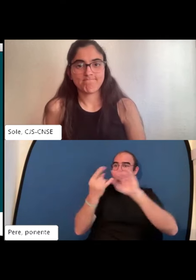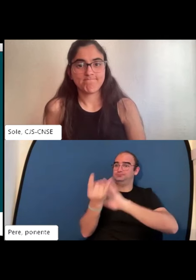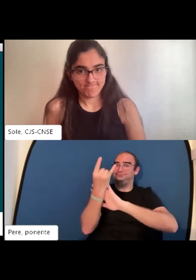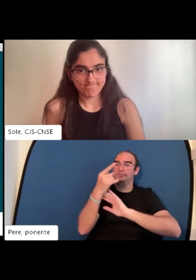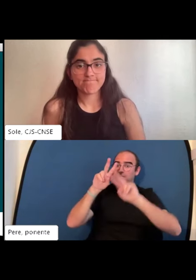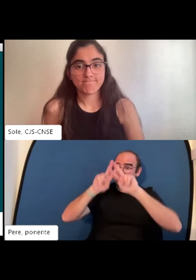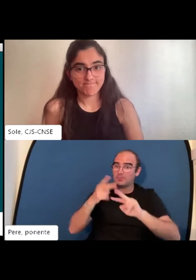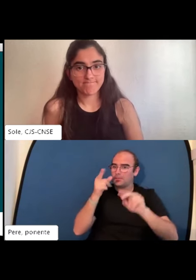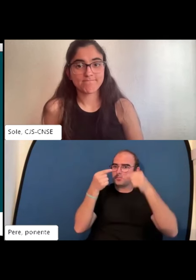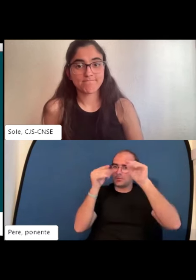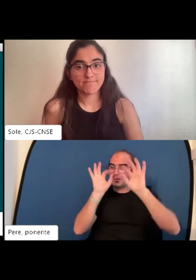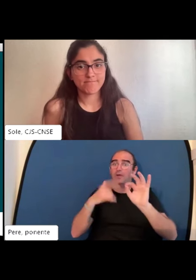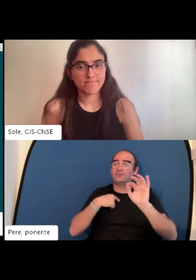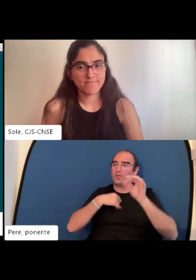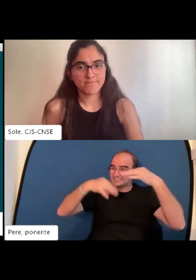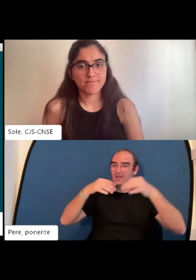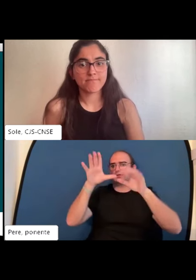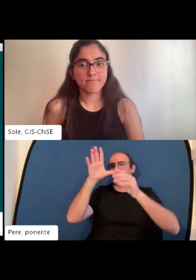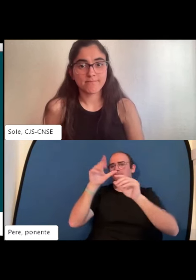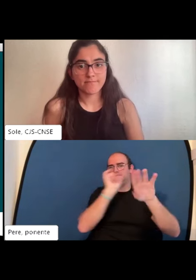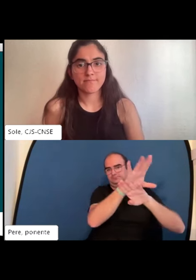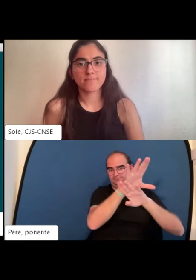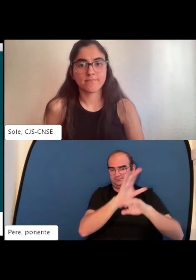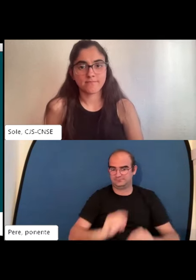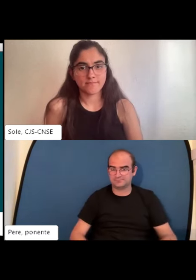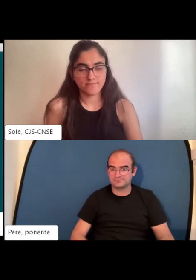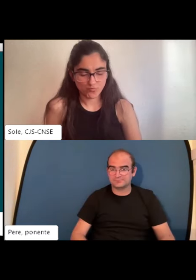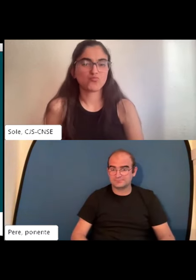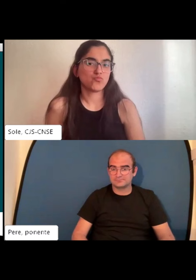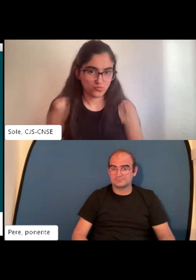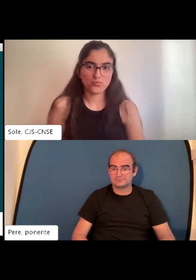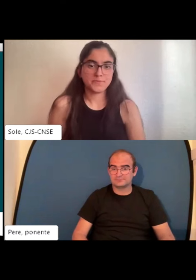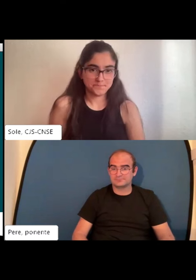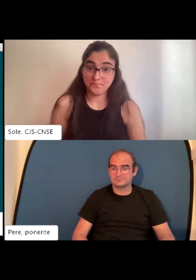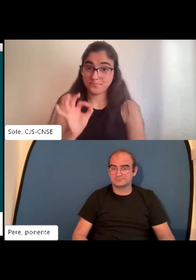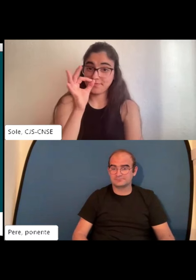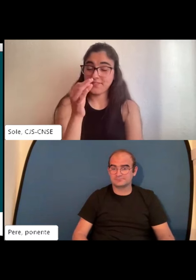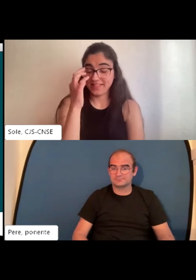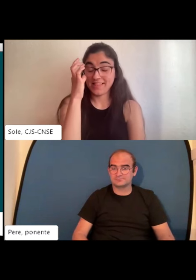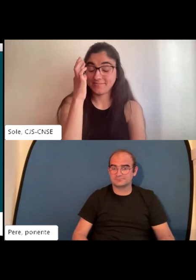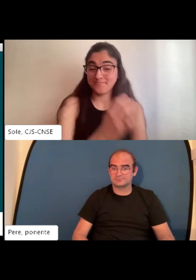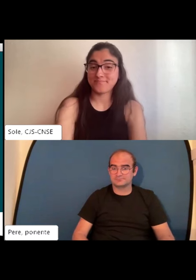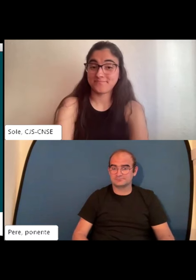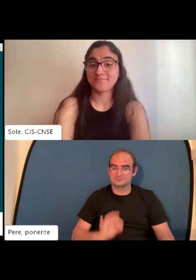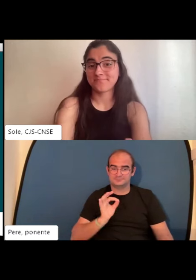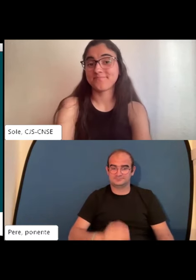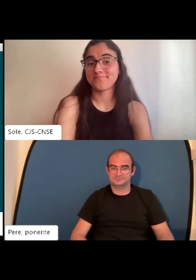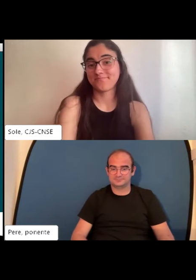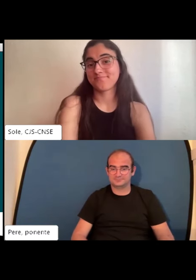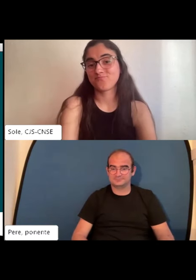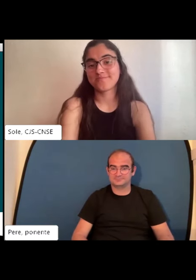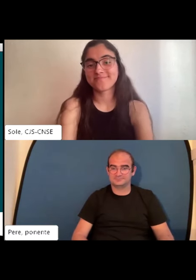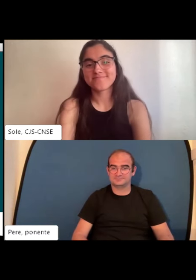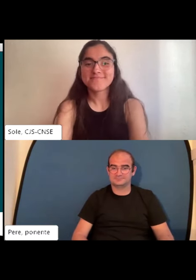una de saber qué es lo que está escribiendo y una vez que hemos hecho la corrección pasar a mandar